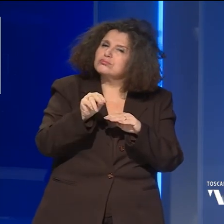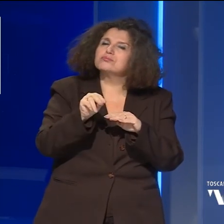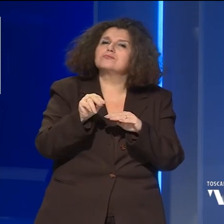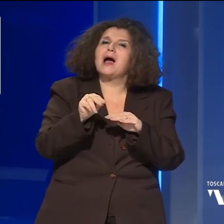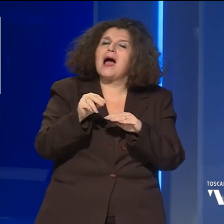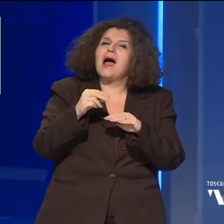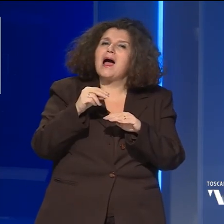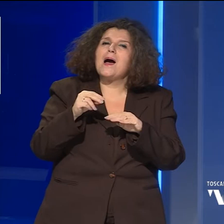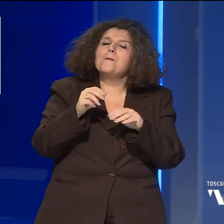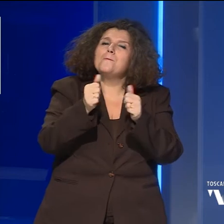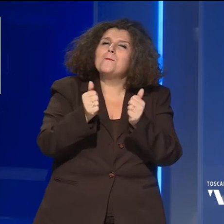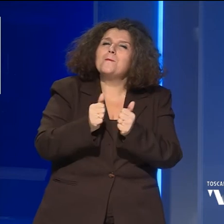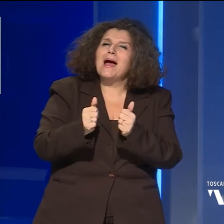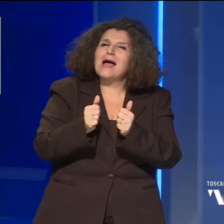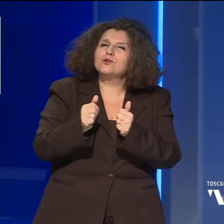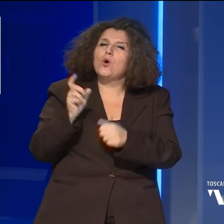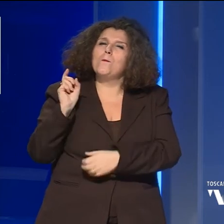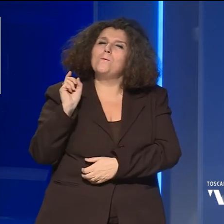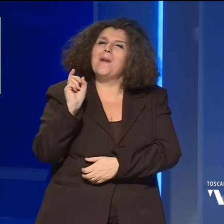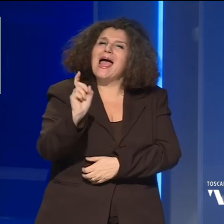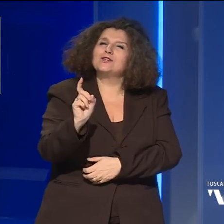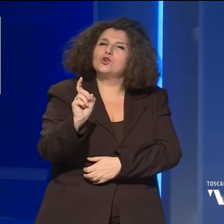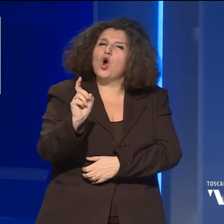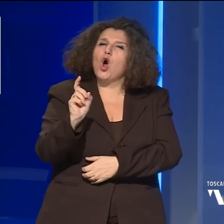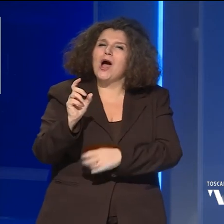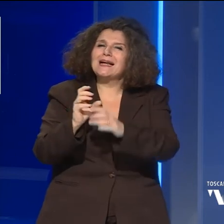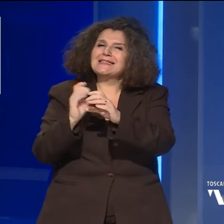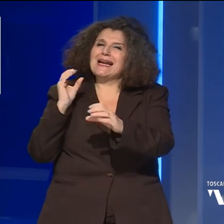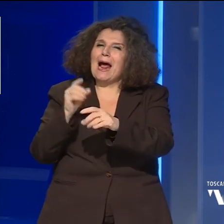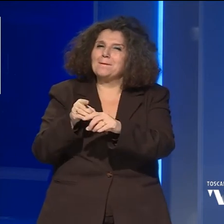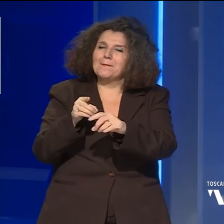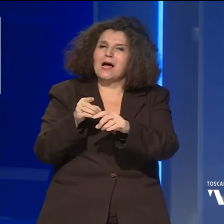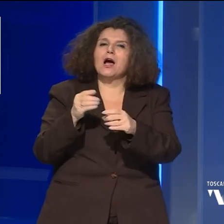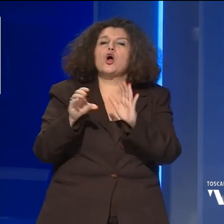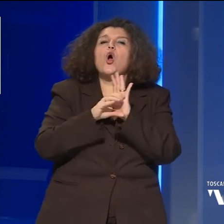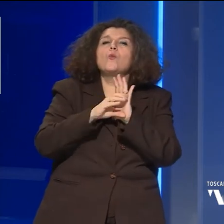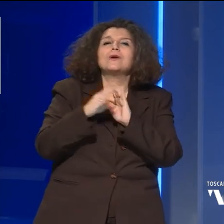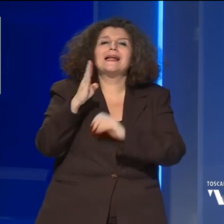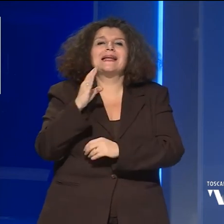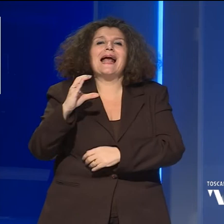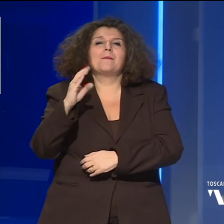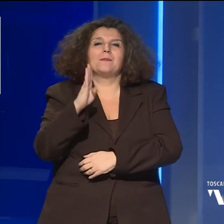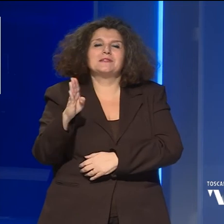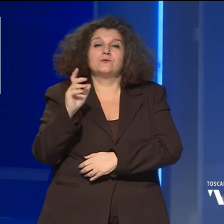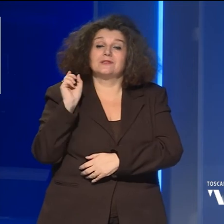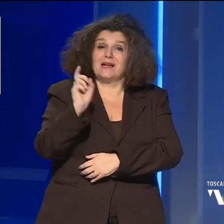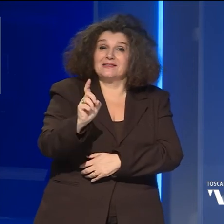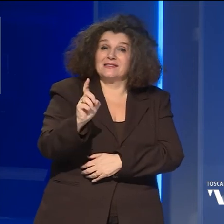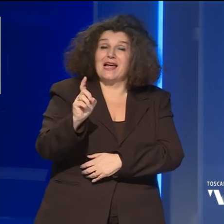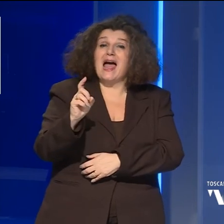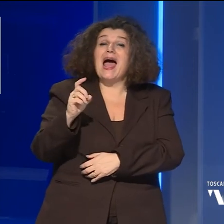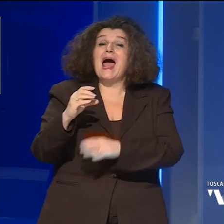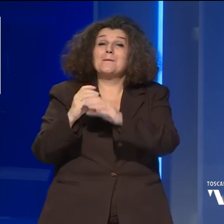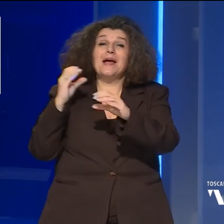cosiddetto metodo Metro Tram, il comune di Campi Bisenzio con la tramvia e il Metro Tram